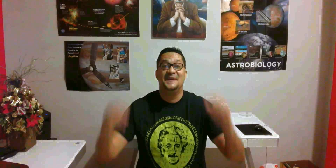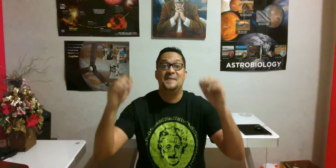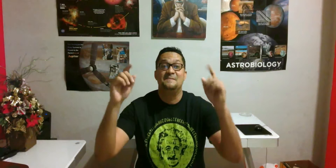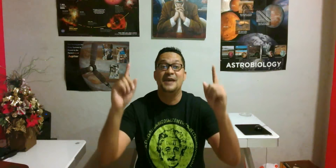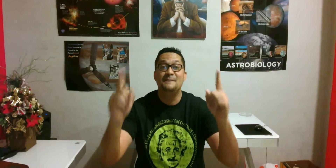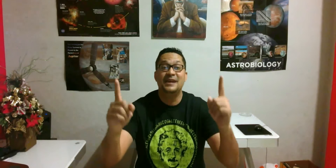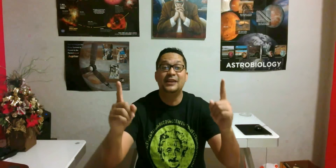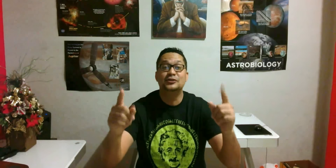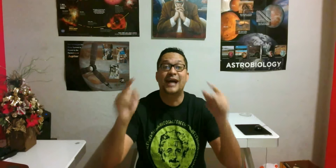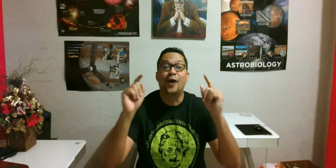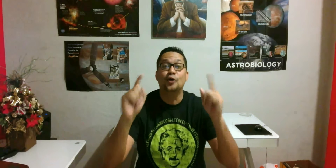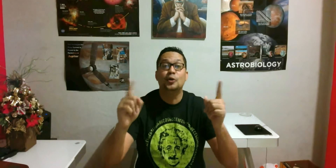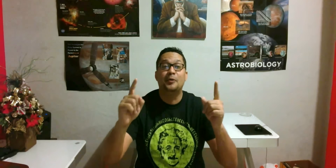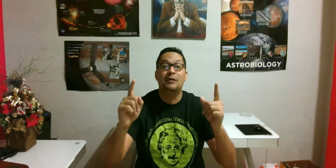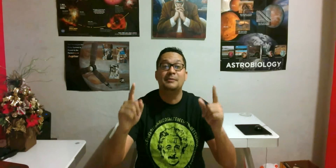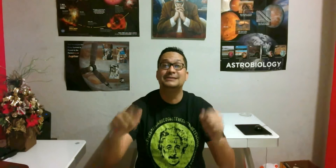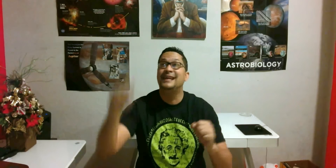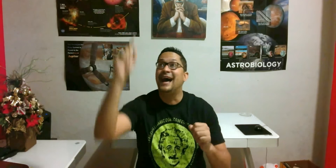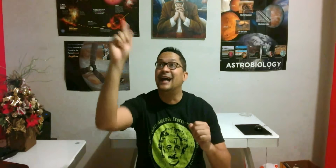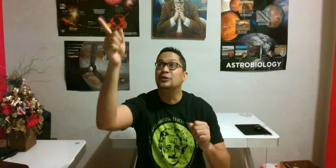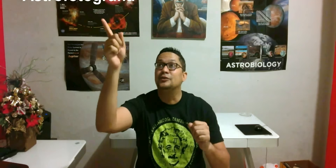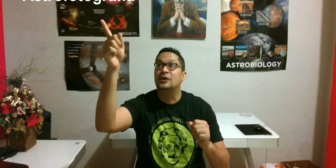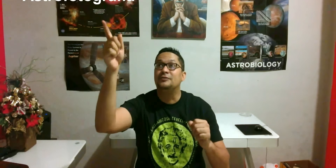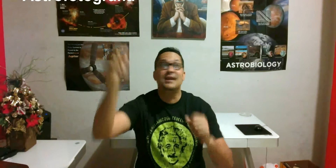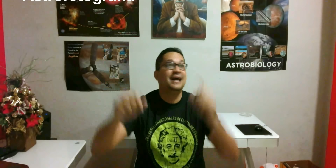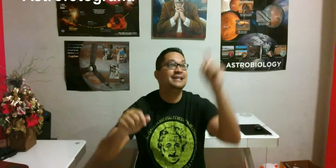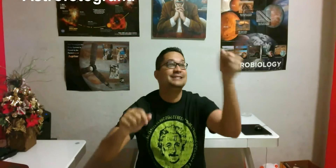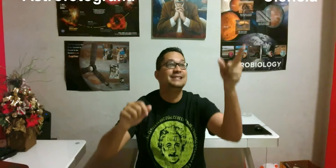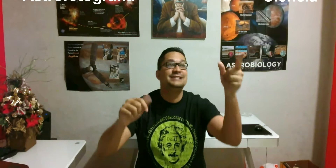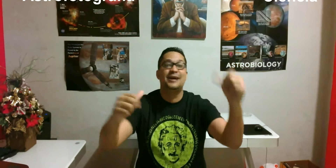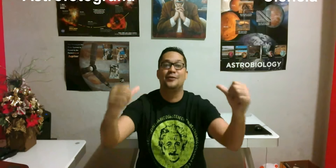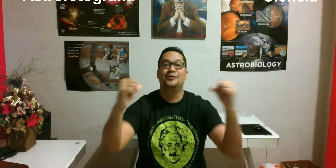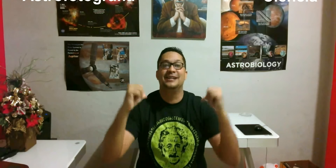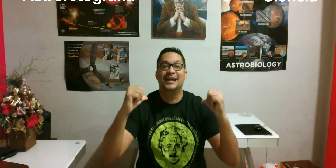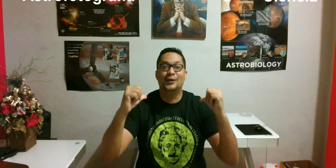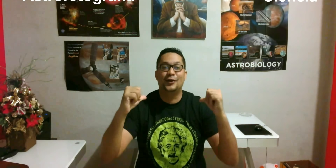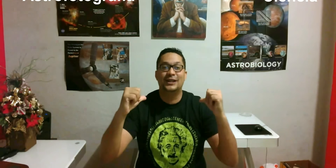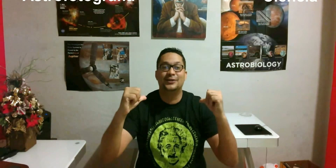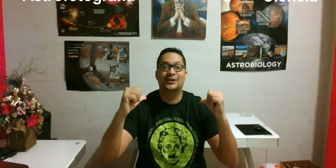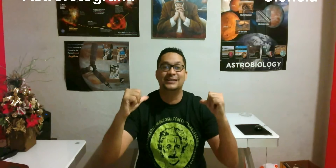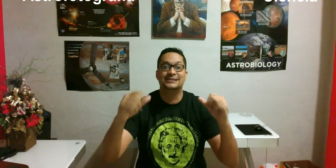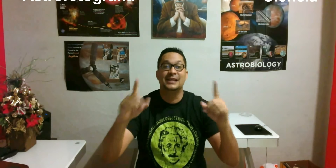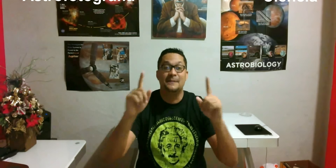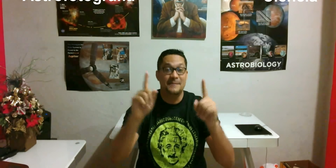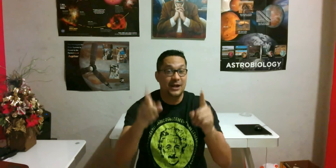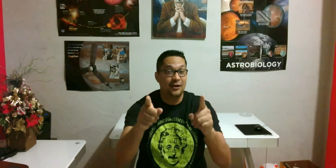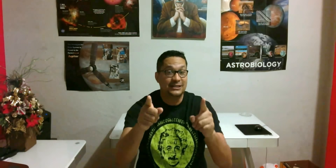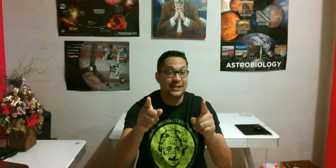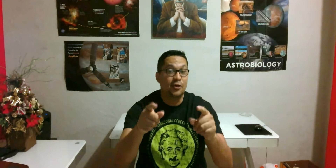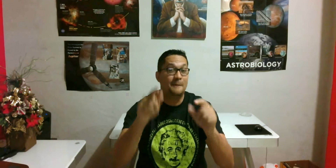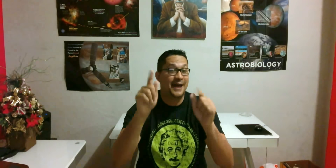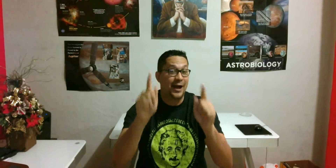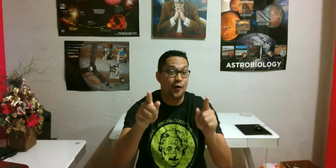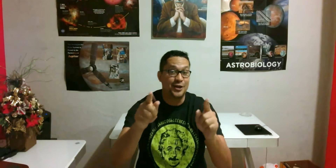Bienvenidos a otro programa más de Astrofotografía y Ciencia con Fernando Roquette Torres. Mira lo que te tengo para hoy.